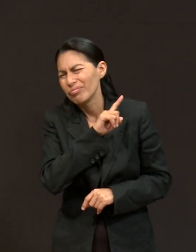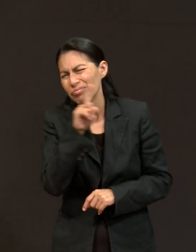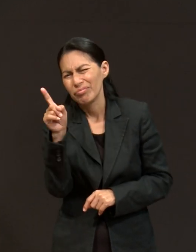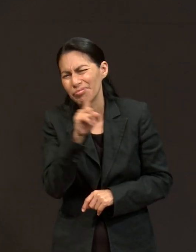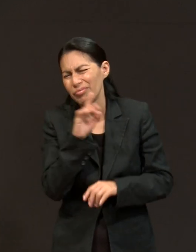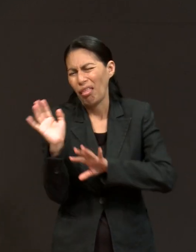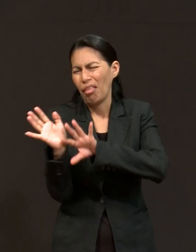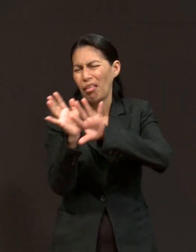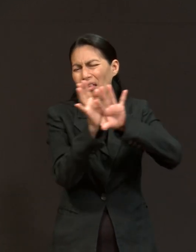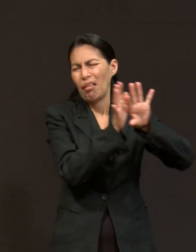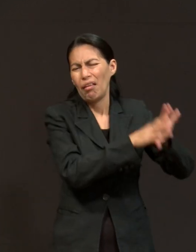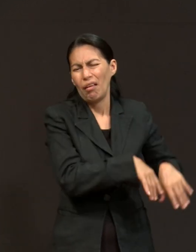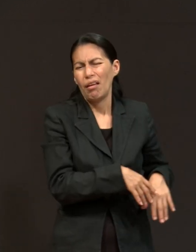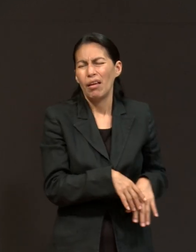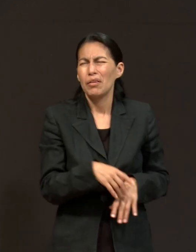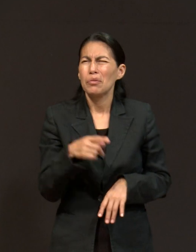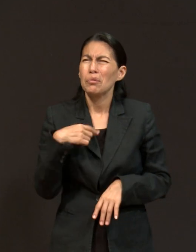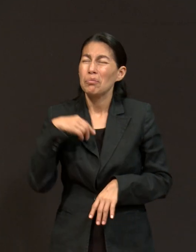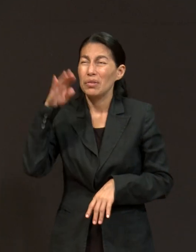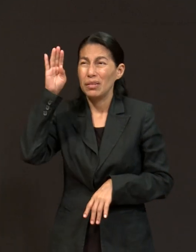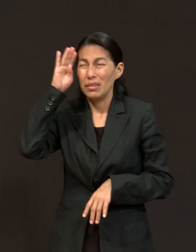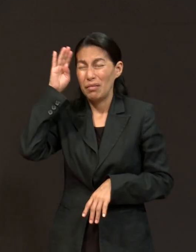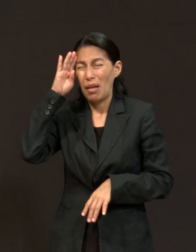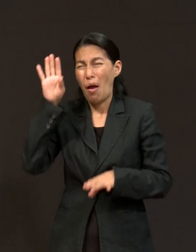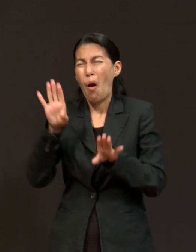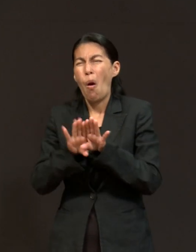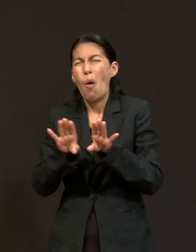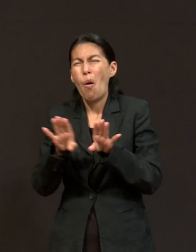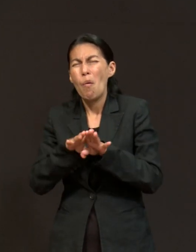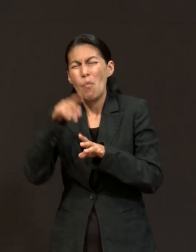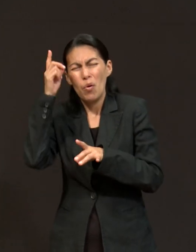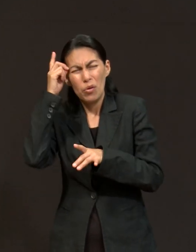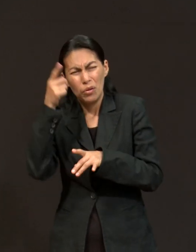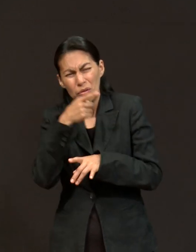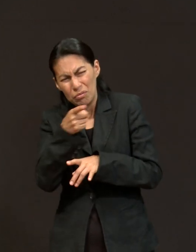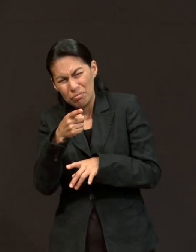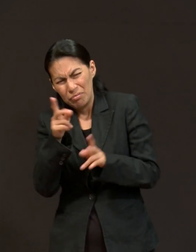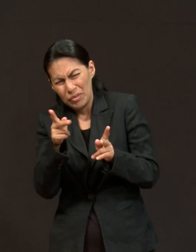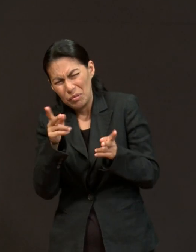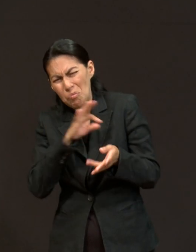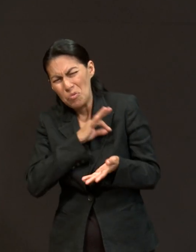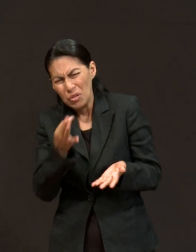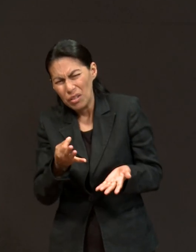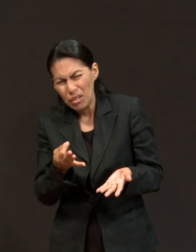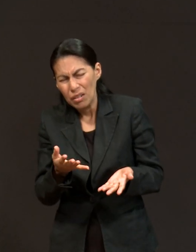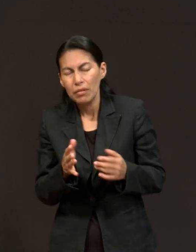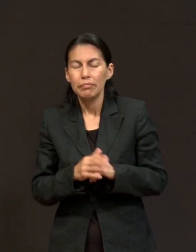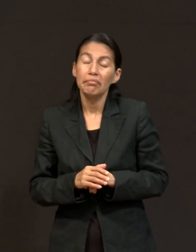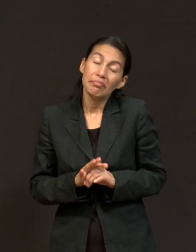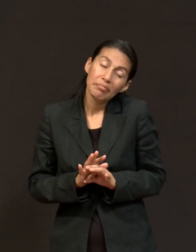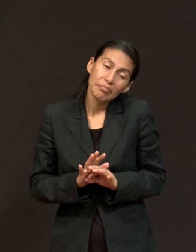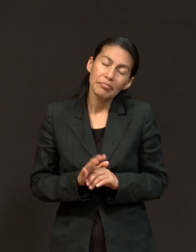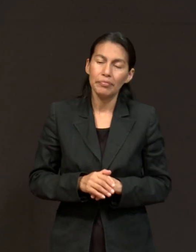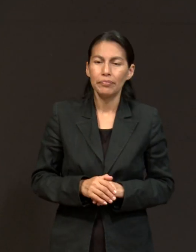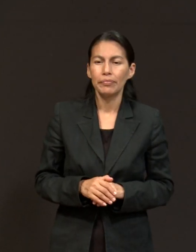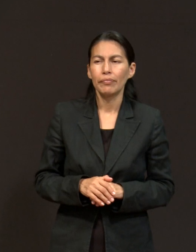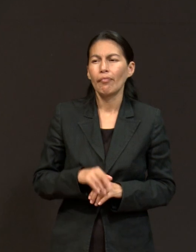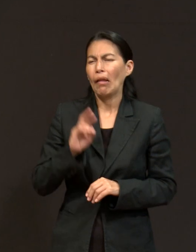yo decía al contrario, ¿cómo es que esta persona puede hacerlo? Pero me acuerdo que en un elevador encontré a una